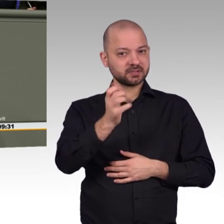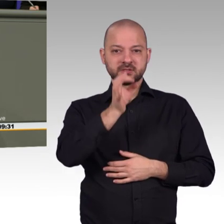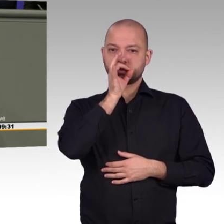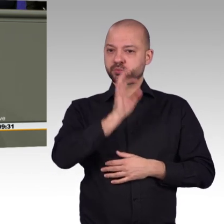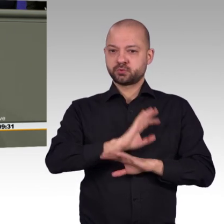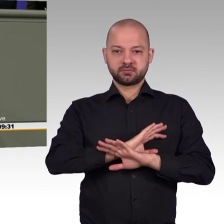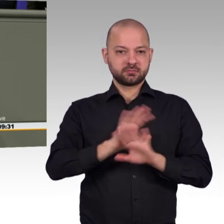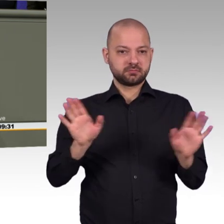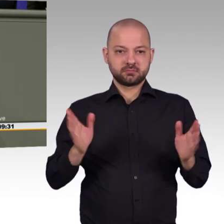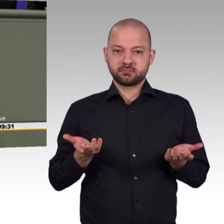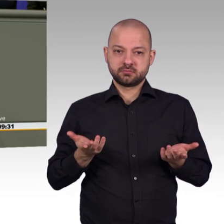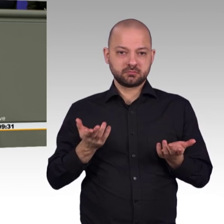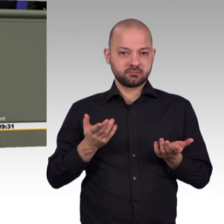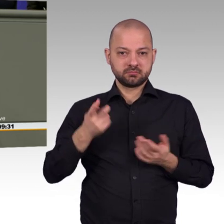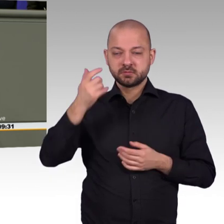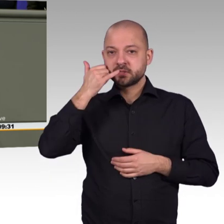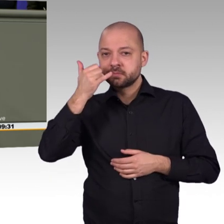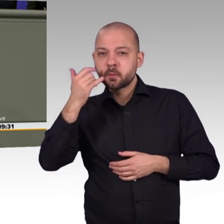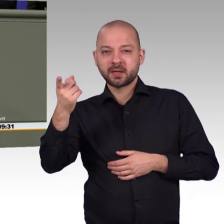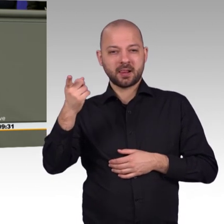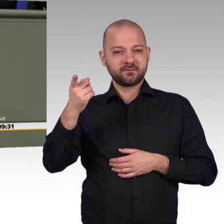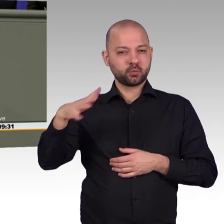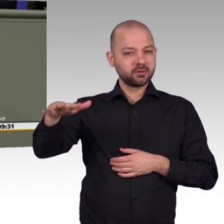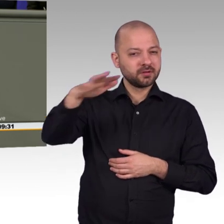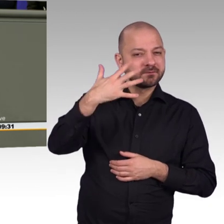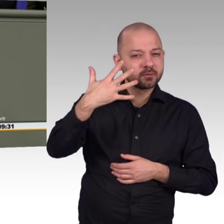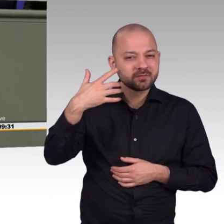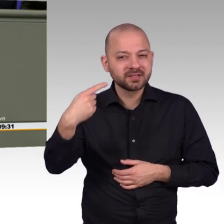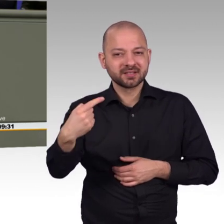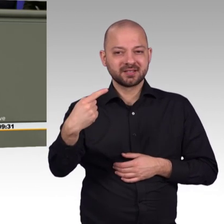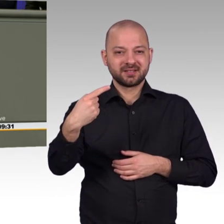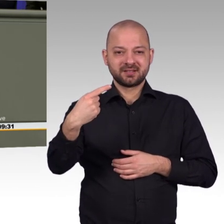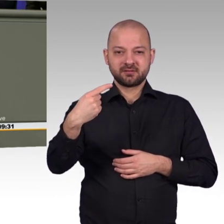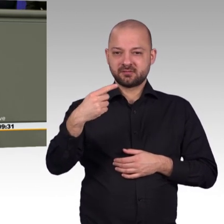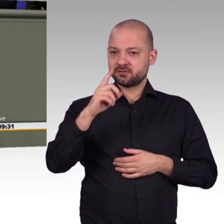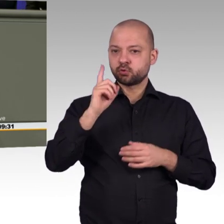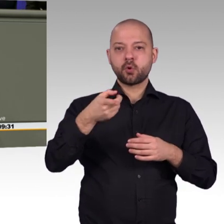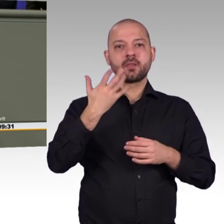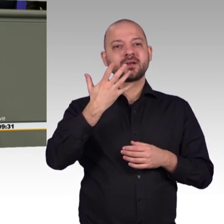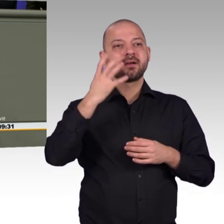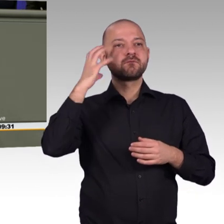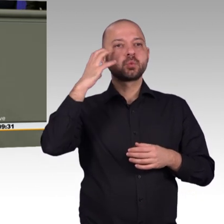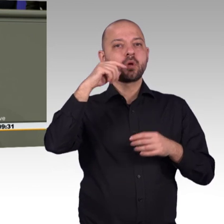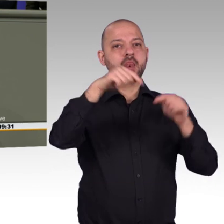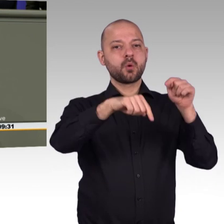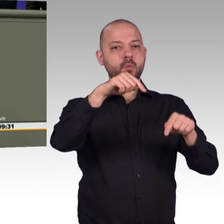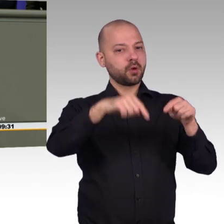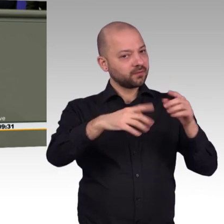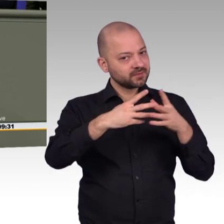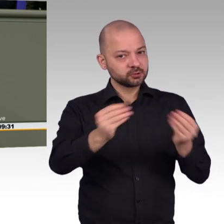Basisstationen für 5G sollen Anbieter aufbauen, ein Dreißigstel der bisherigen Netze. Das ist in der Tat erstmal nur ein Akzent.